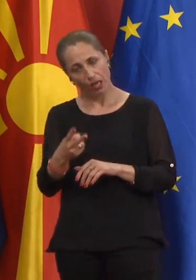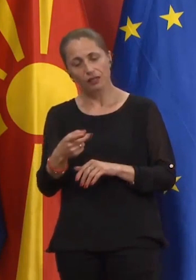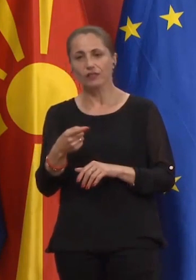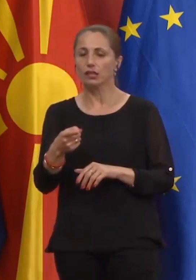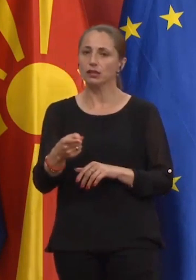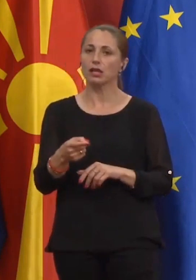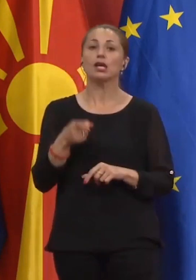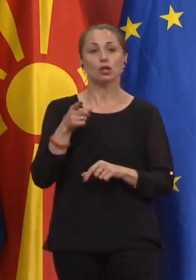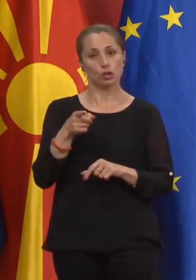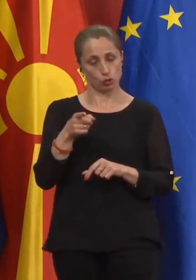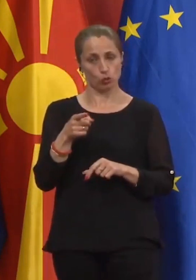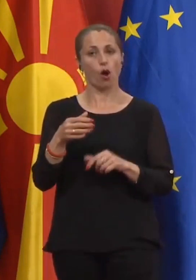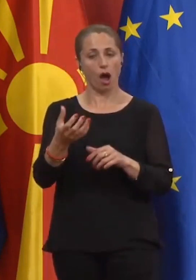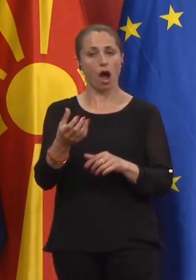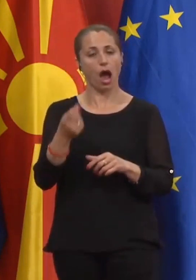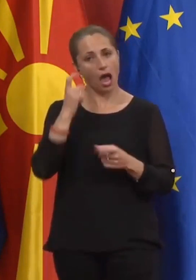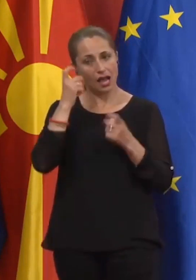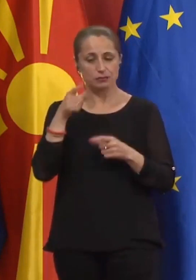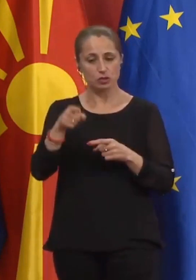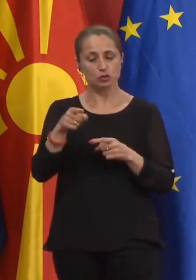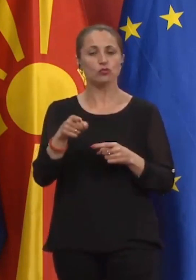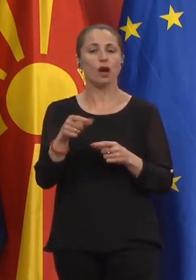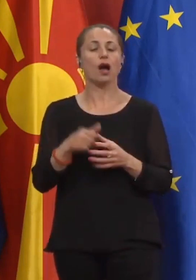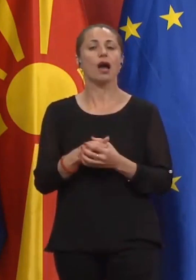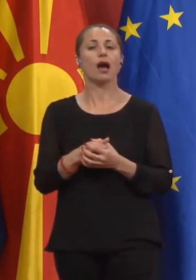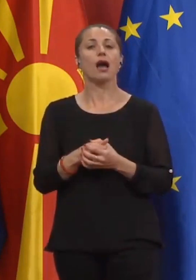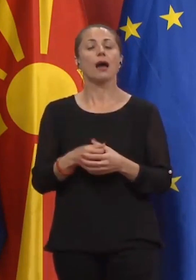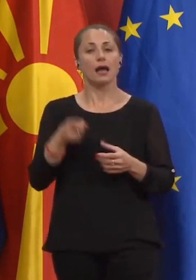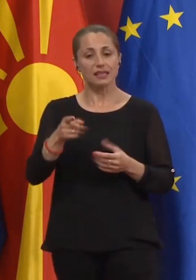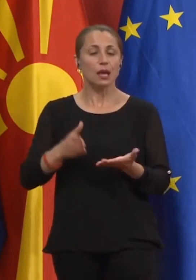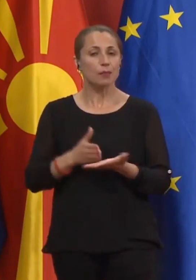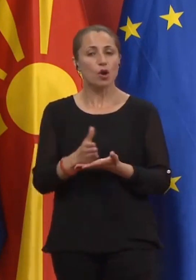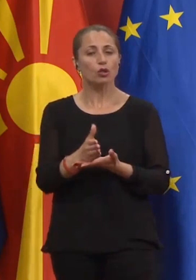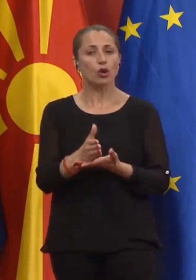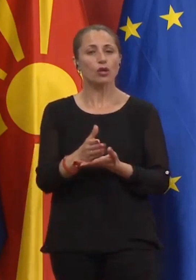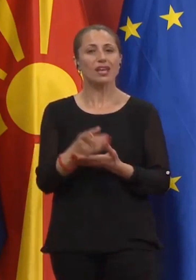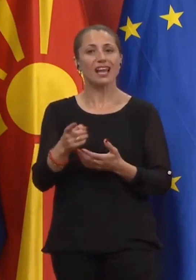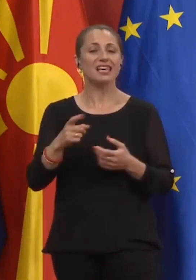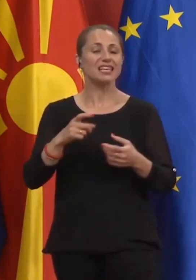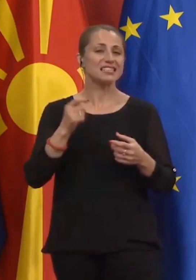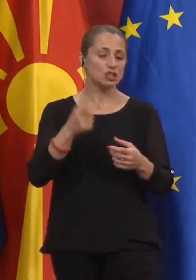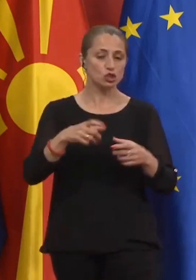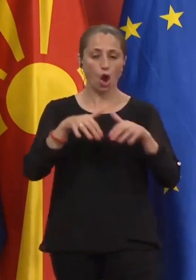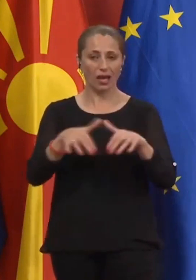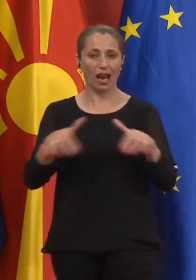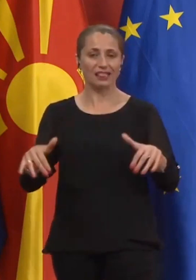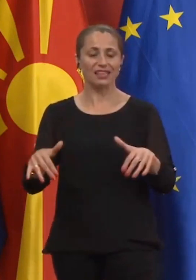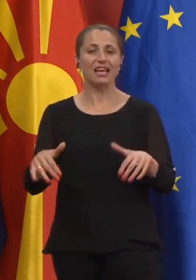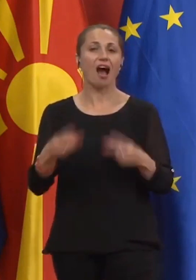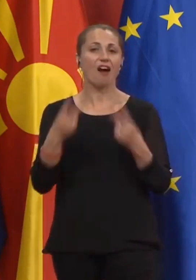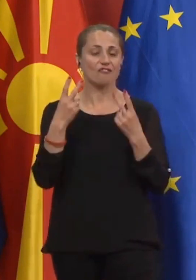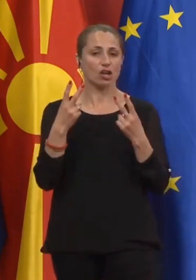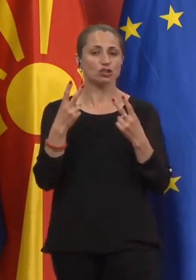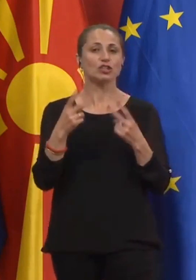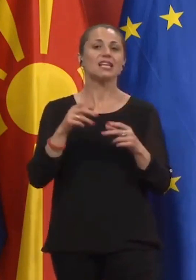земјање во предвид, меѓу таа истите тие протоколи, много слични на градинките, кеја важат и за